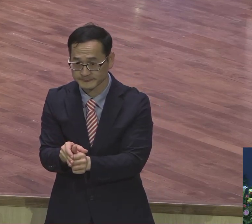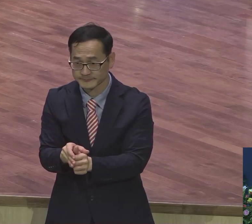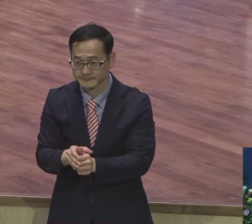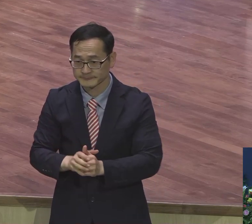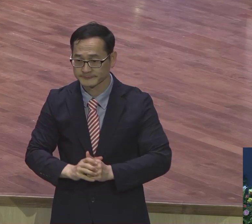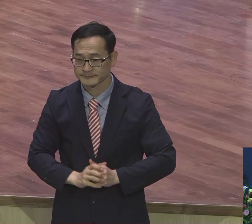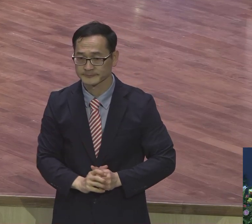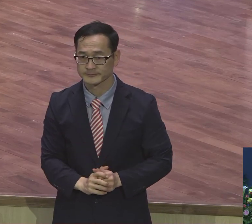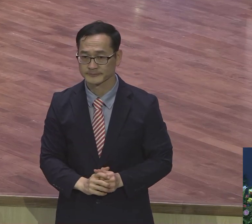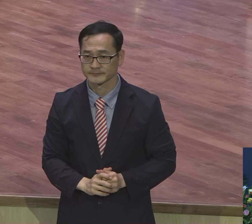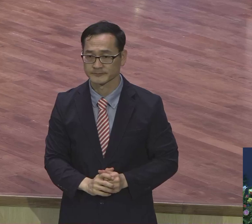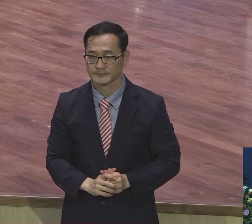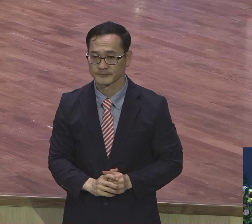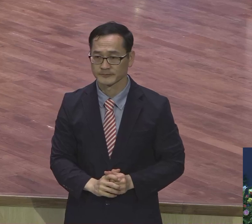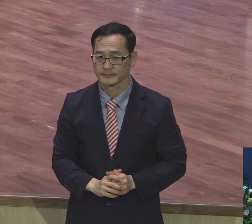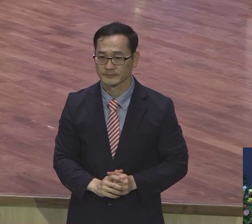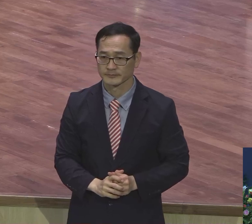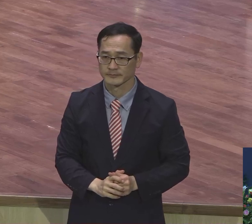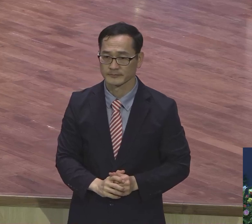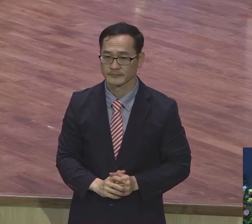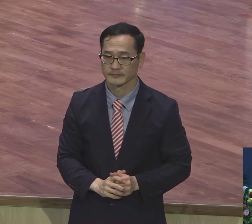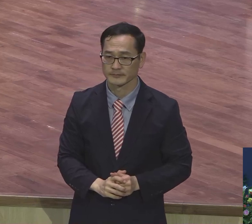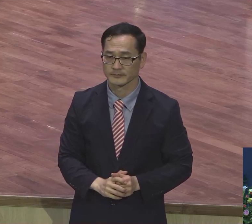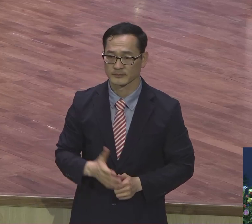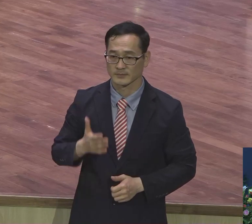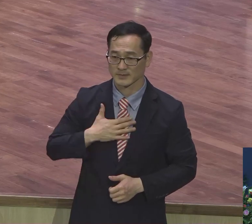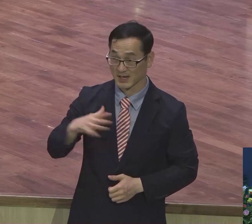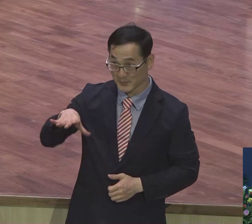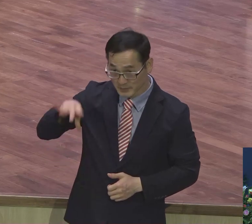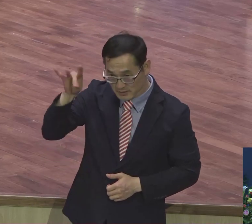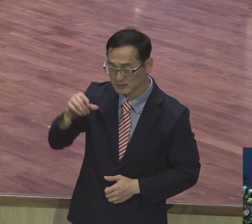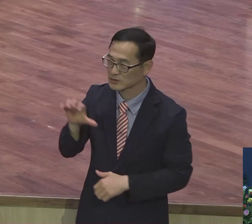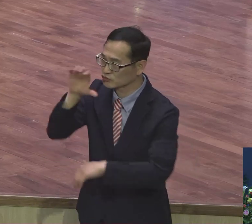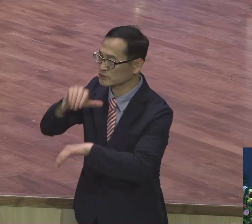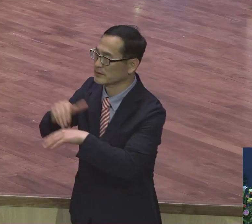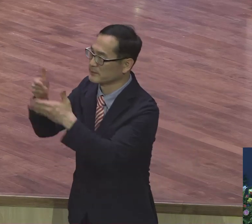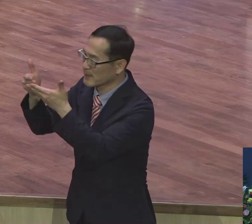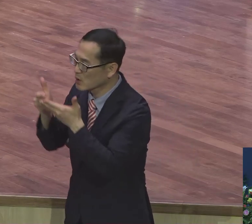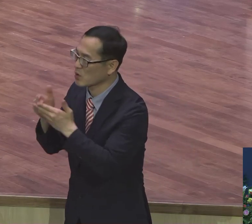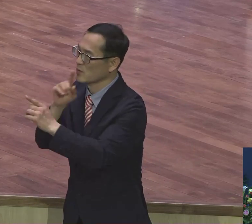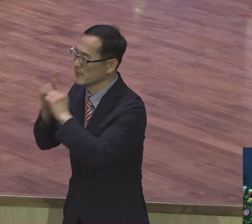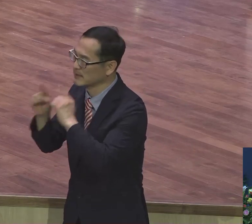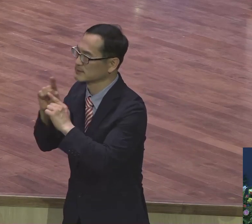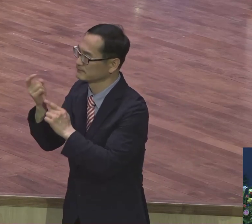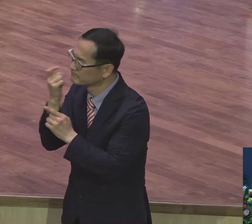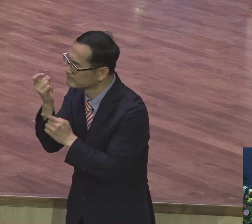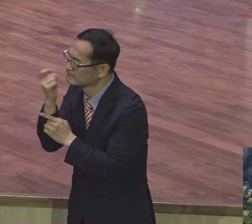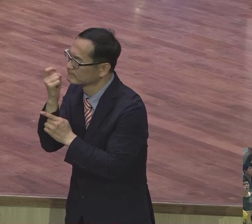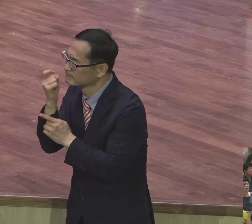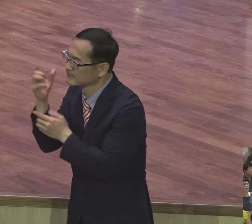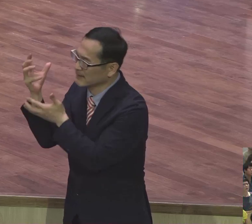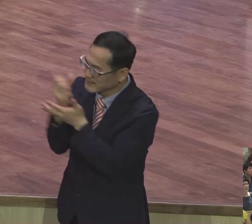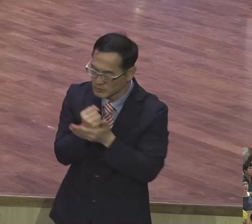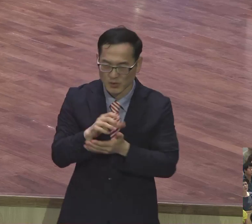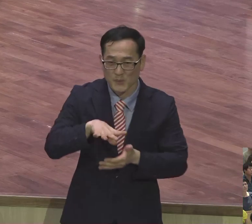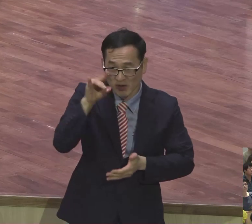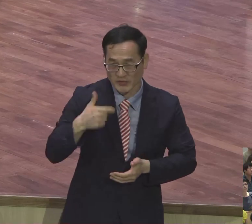내가 먼저 해봤고 내가 먼저 훈련받고 그런 전도자들 되시기를 바랍니다.